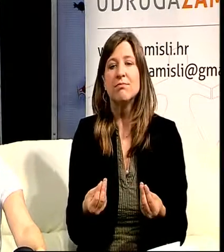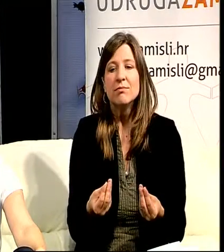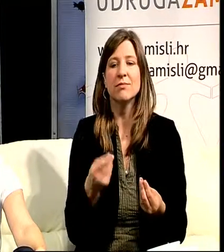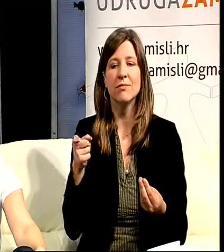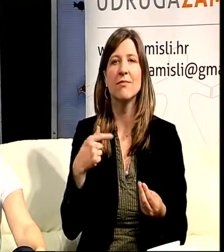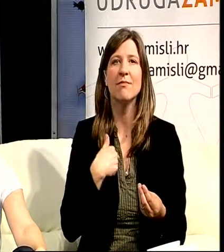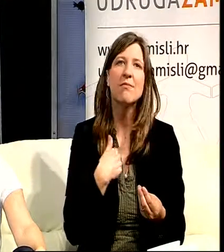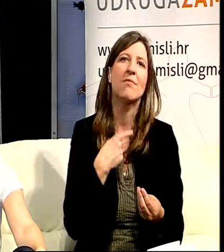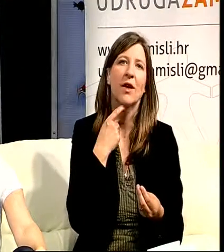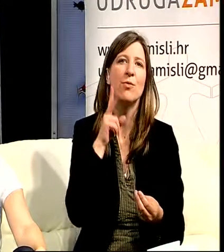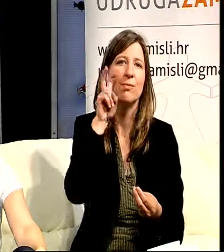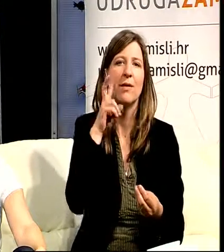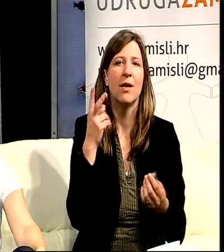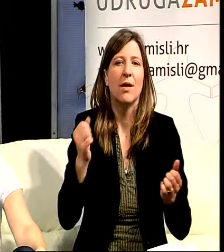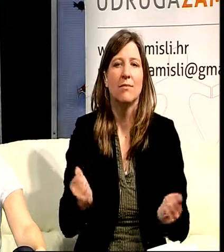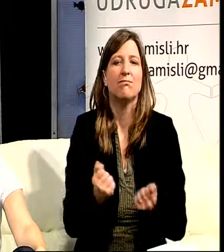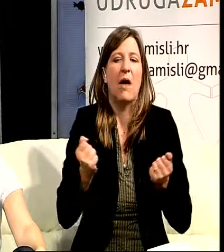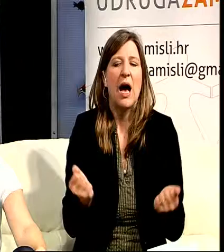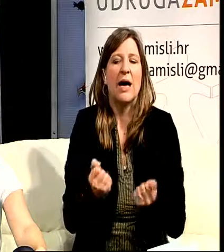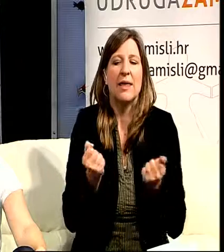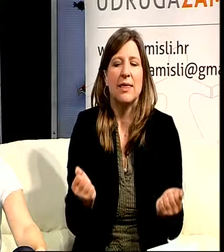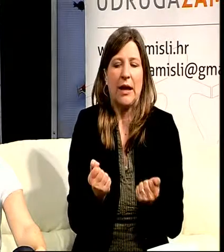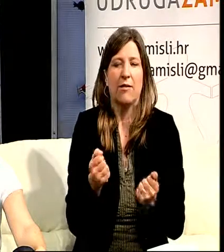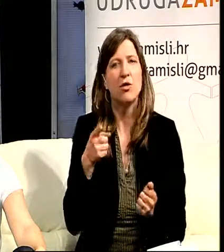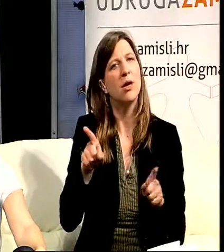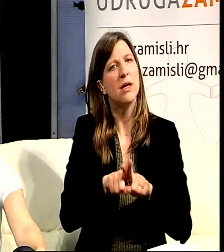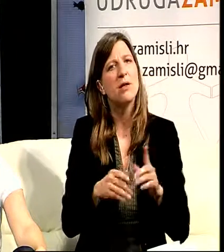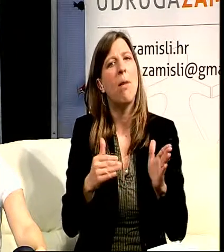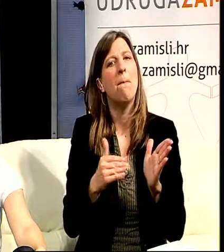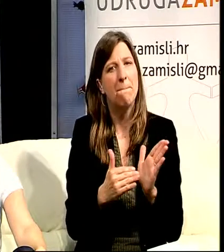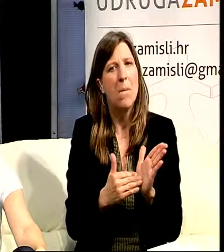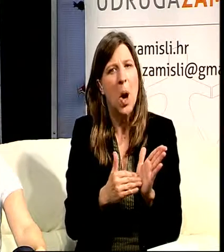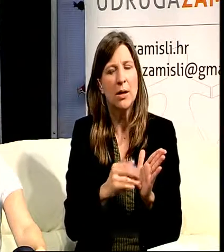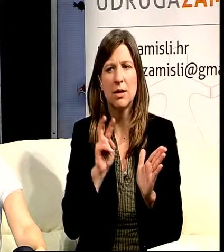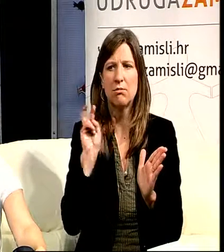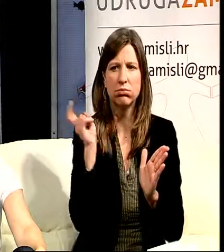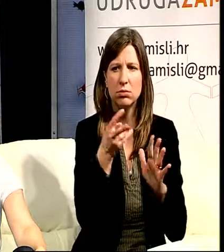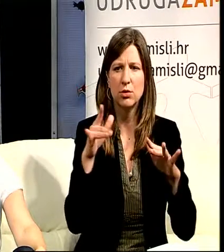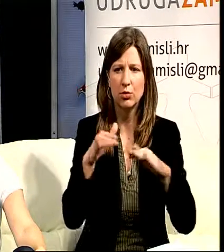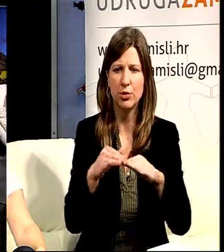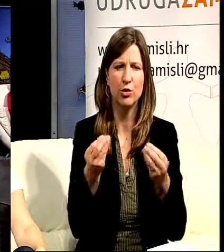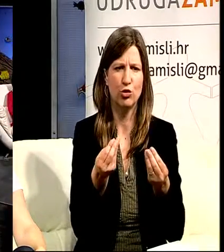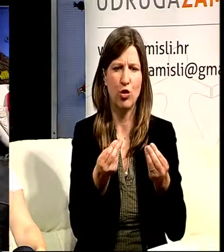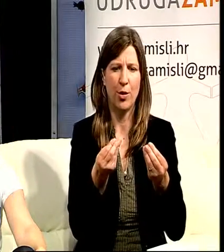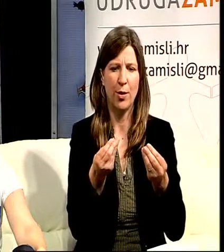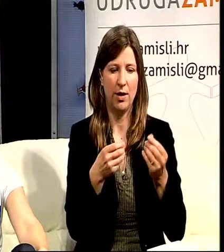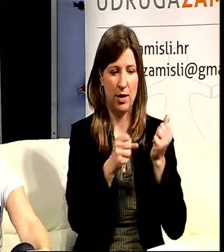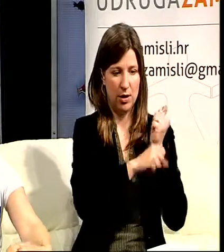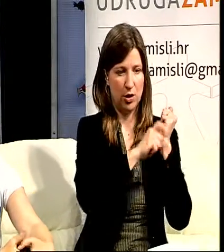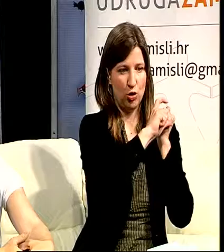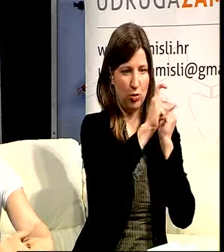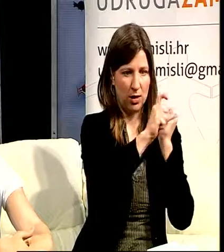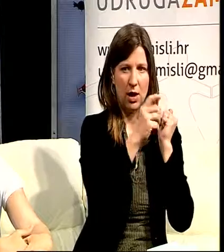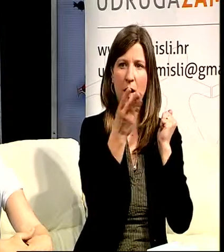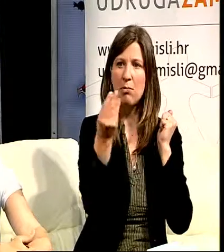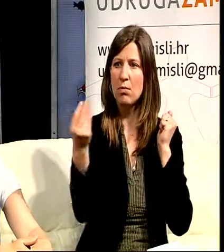rekreacijskim aktivnostima. Pa isto potreba. Mnogi ljudi dođu na studij iz manjih sredina. Evo Ivona